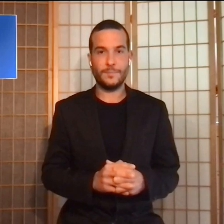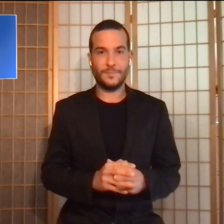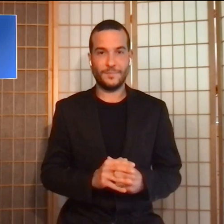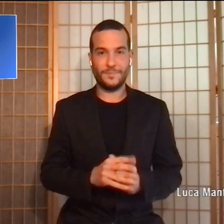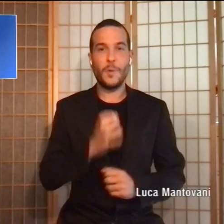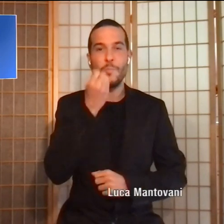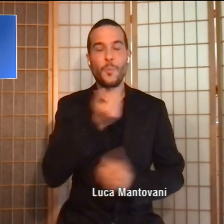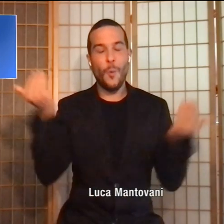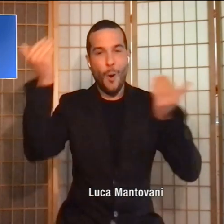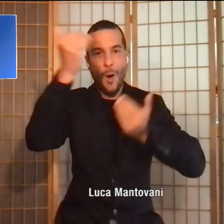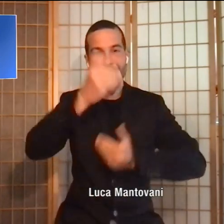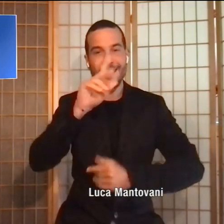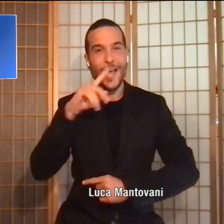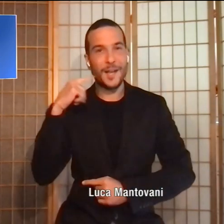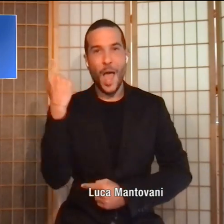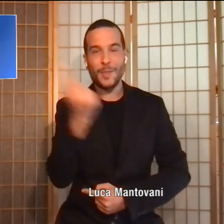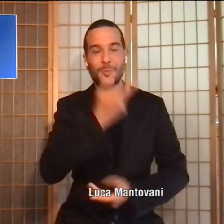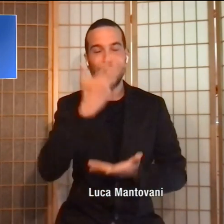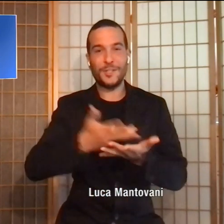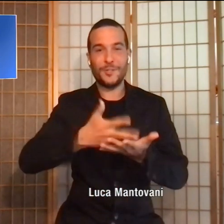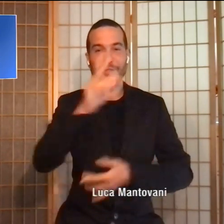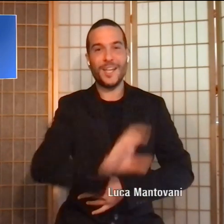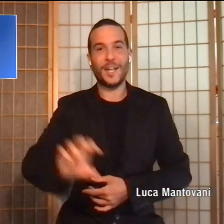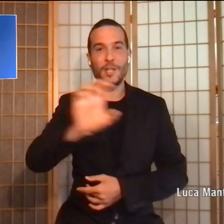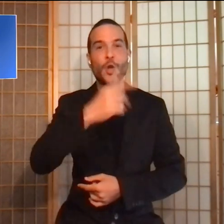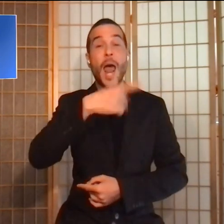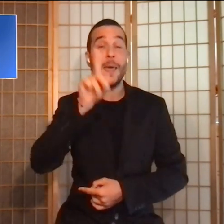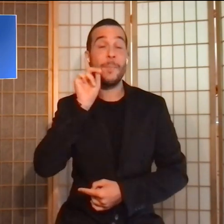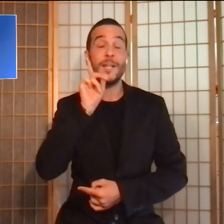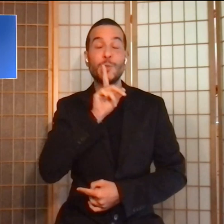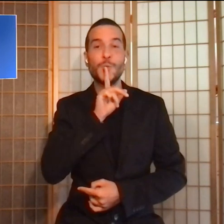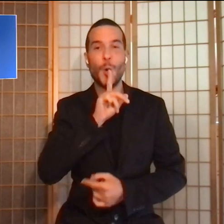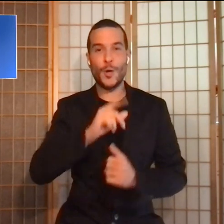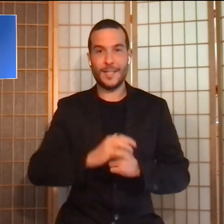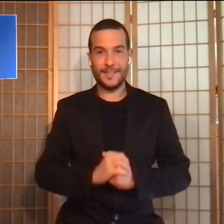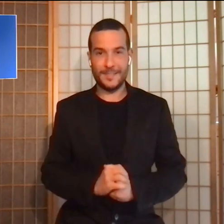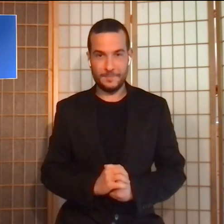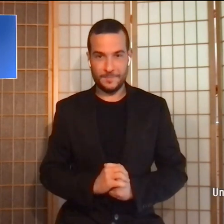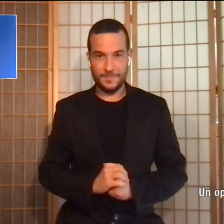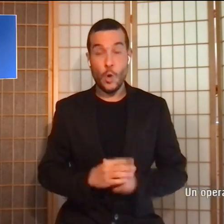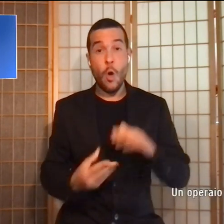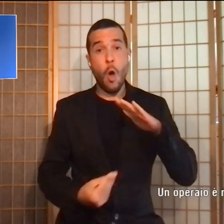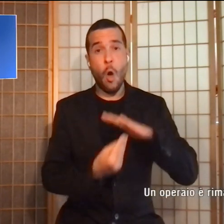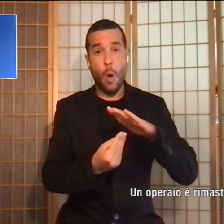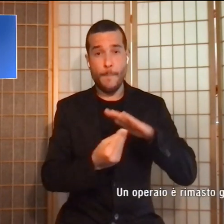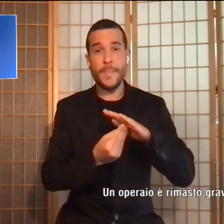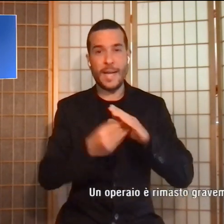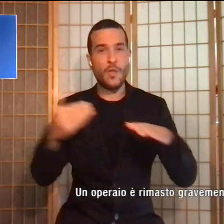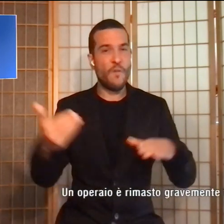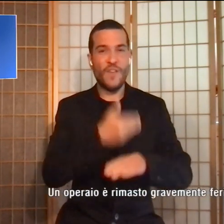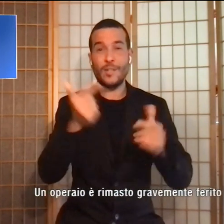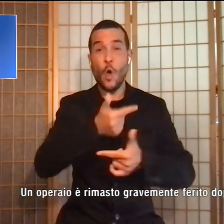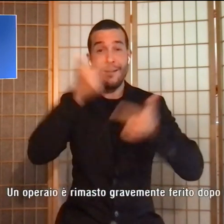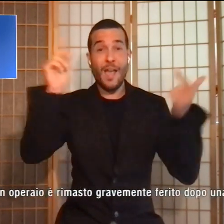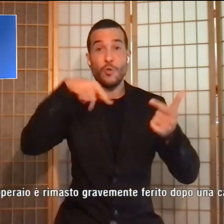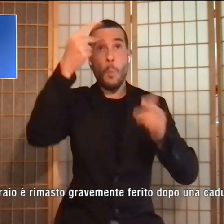Buonasera a tutti dalla Tg regionale per sordi. Un operaio è rimasto gravemente ferito dopo una caduta da